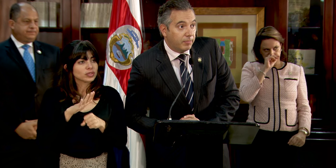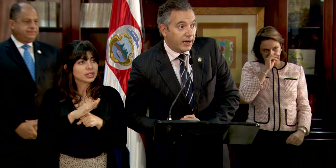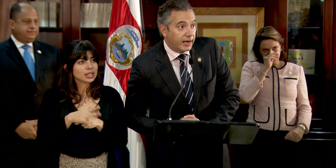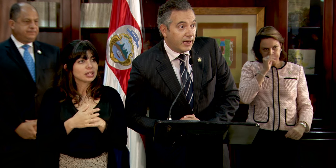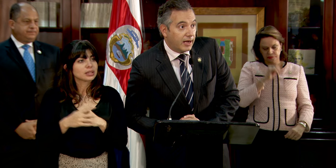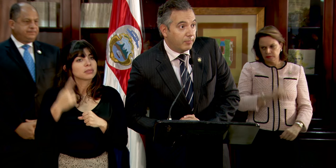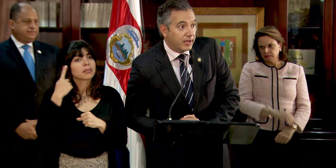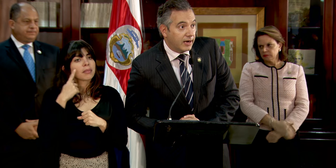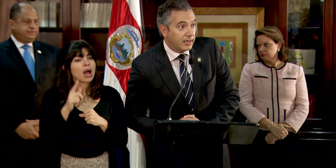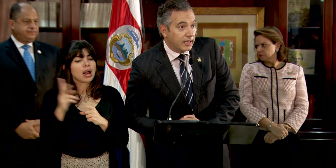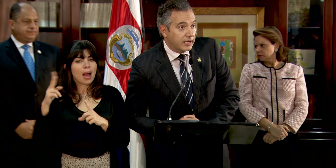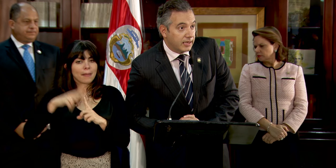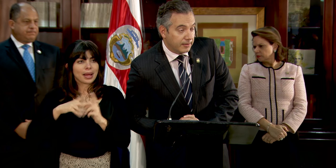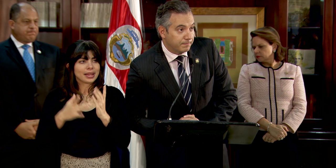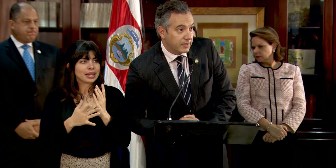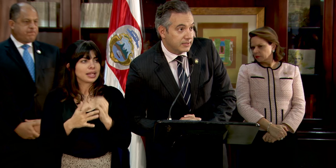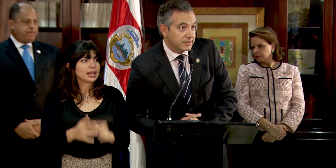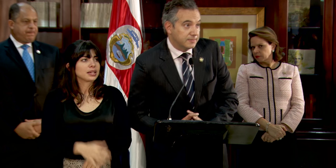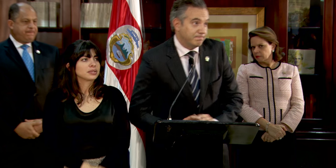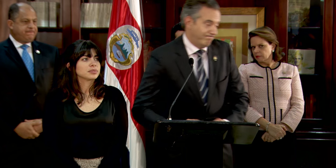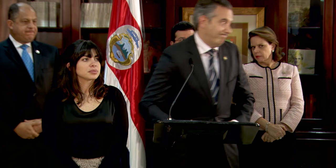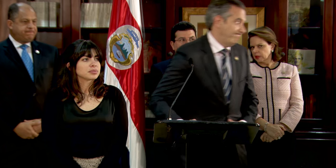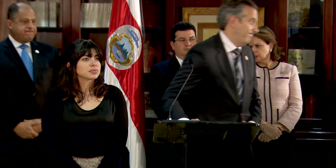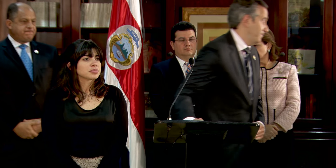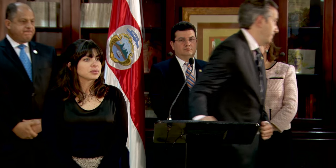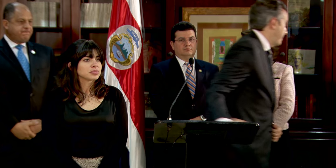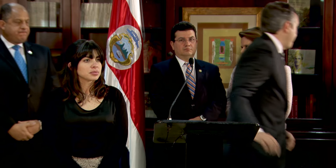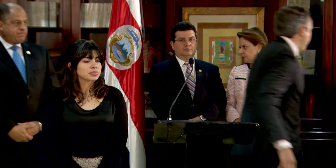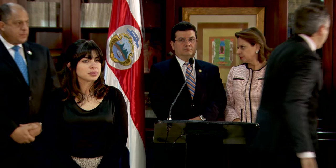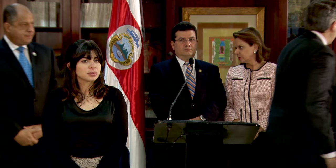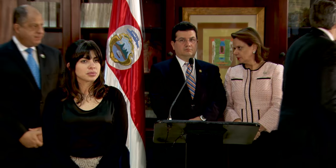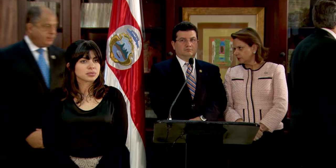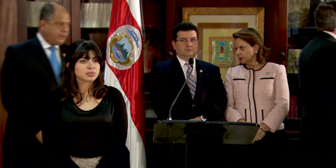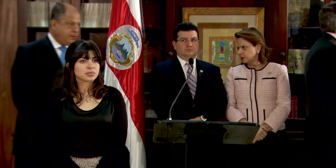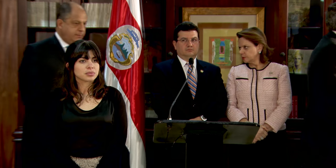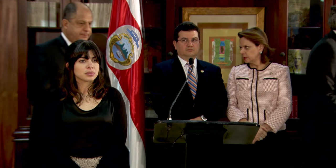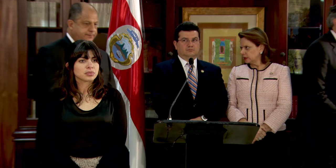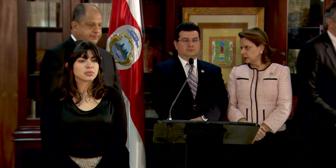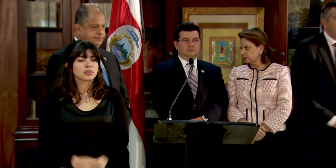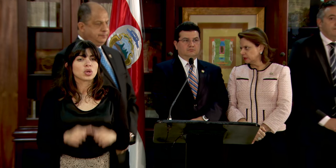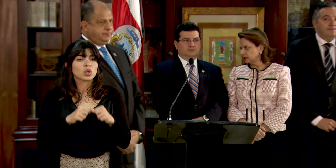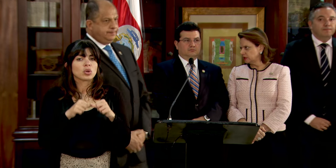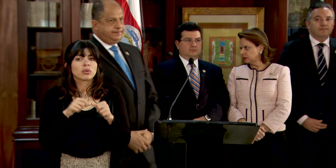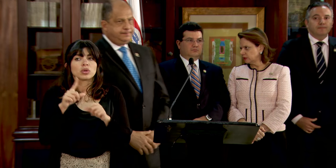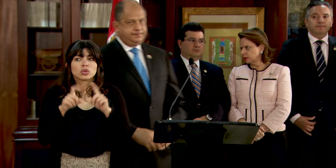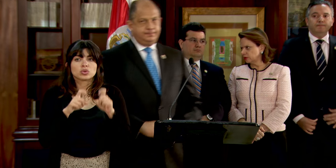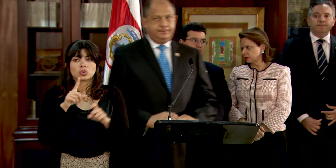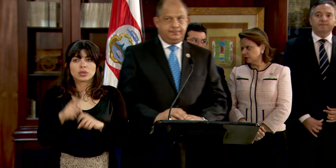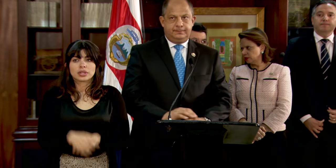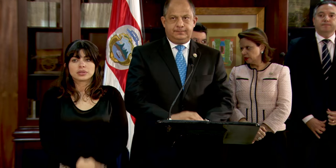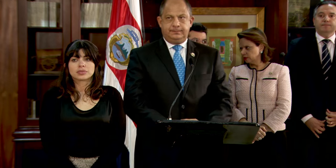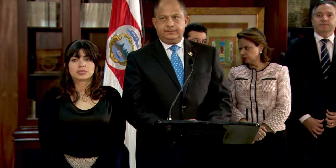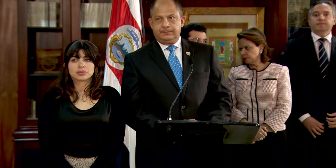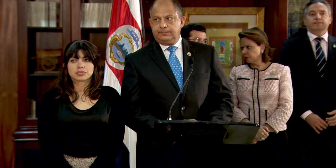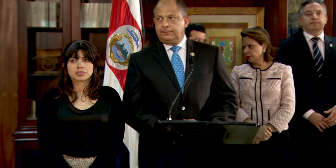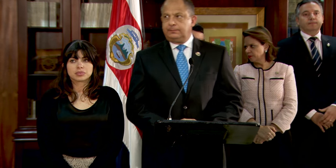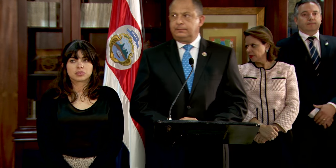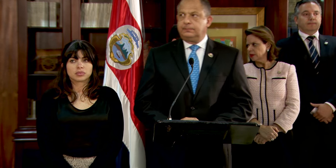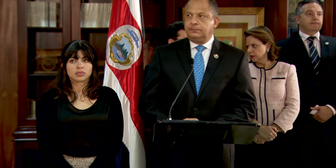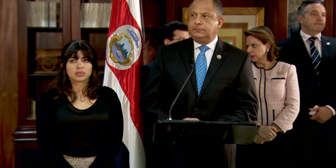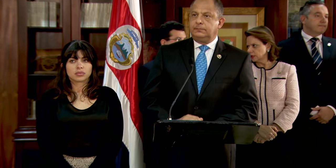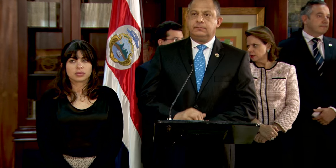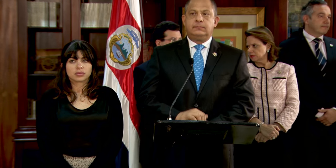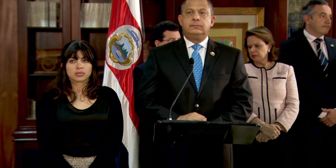para aplicar la técnica. Gracias. Continuamos con las consultas por aquí, sobre